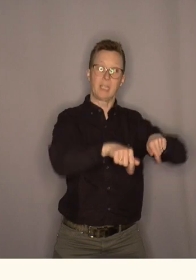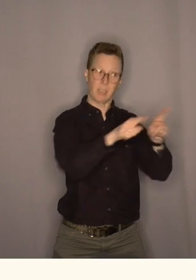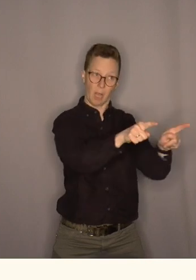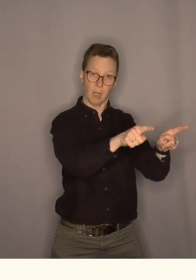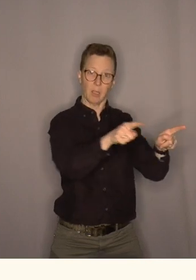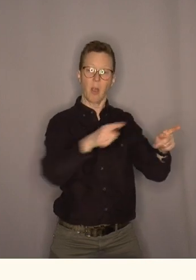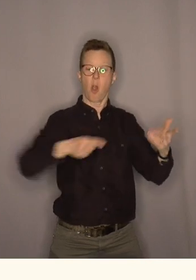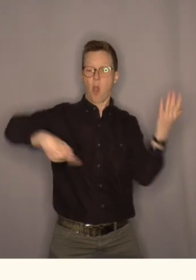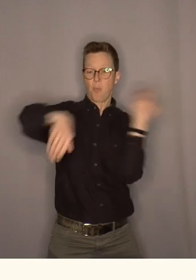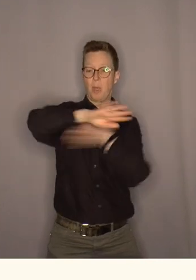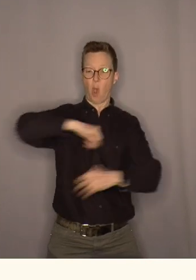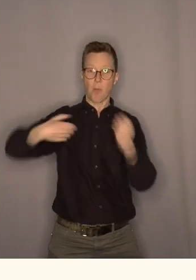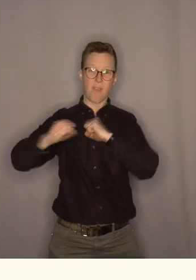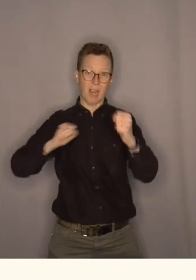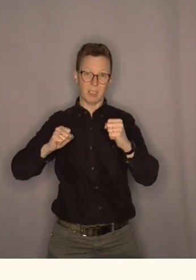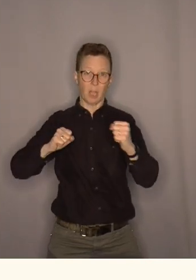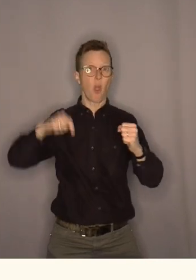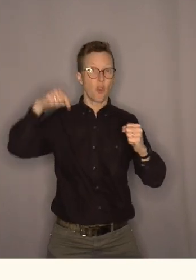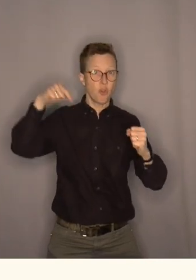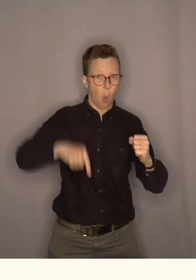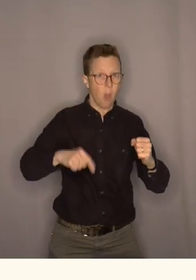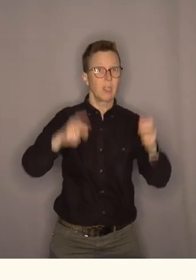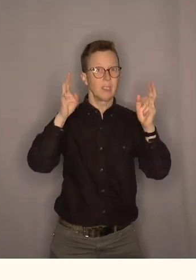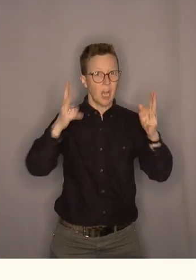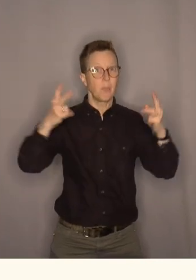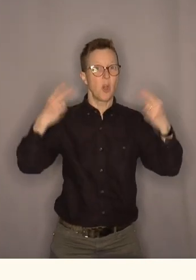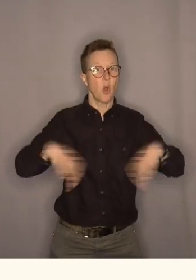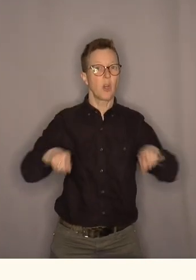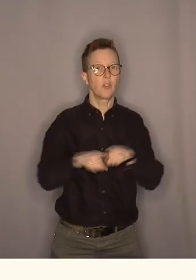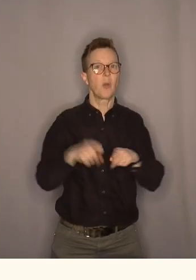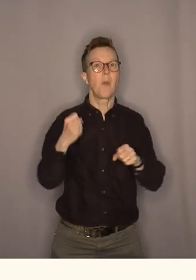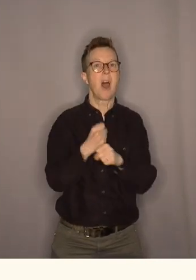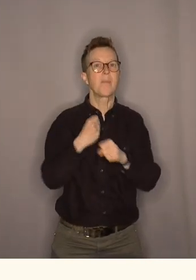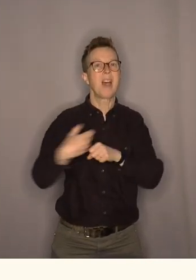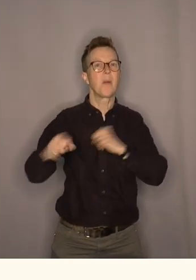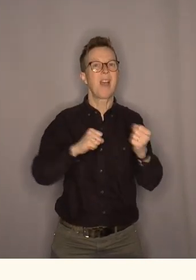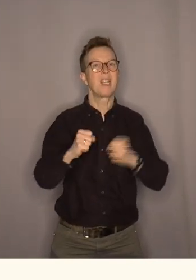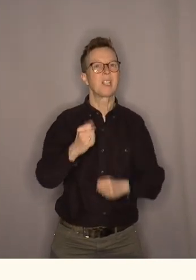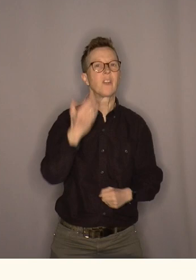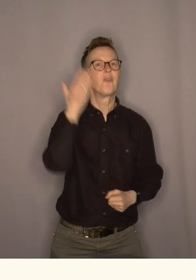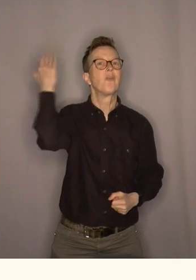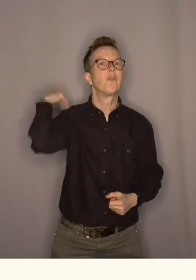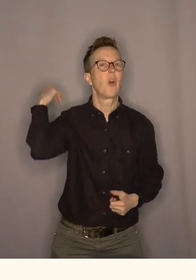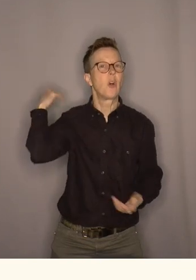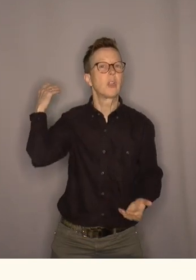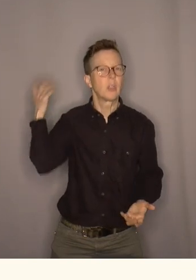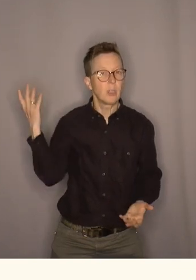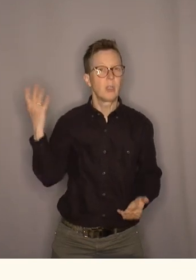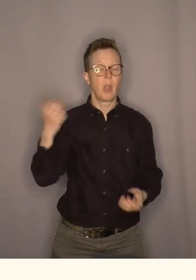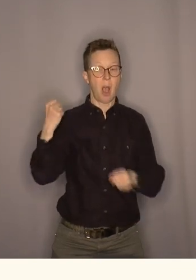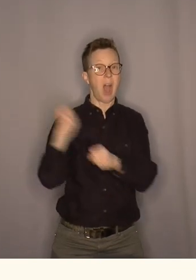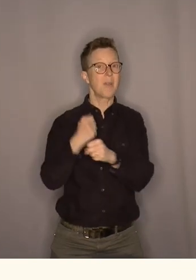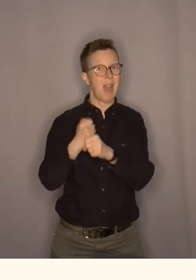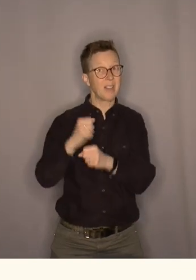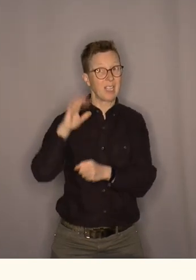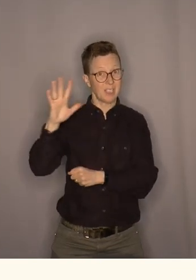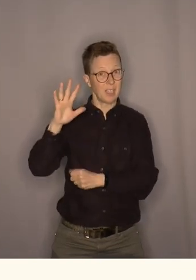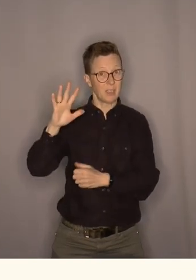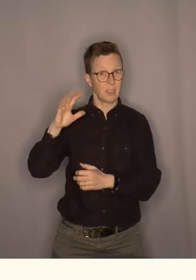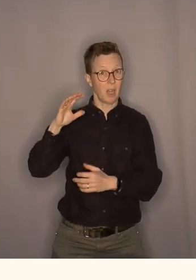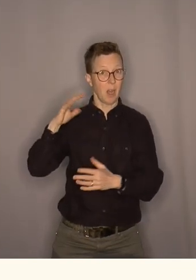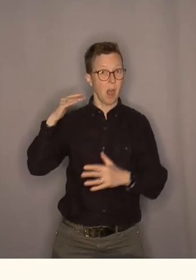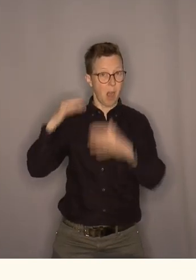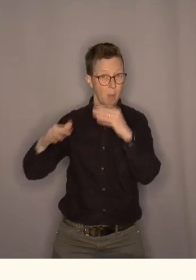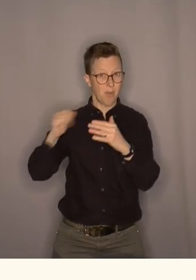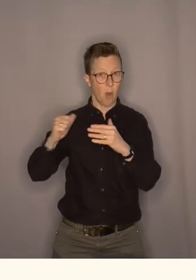Og miljøbevegelsen er for dette århundret det som arbeiderbevegelsen var for det forrige. Arbeidernes kamp, både for